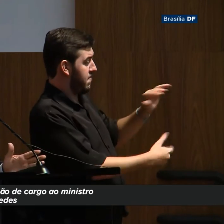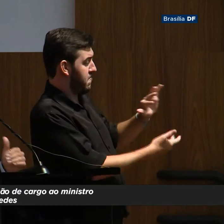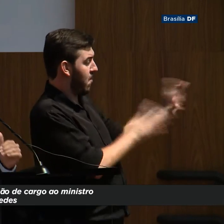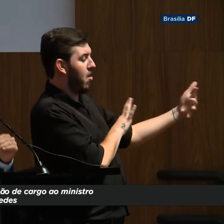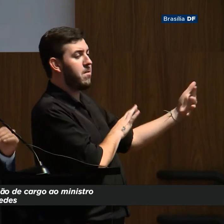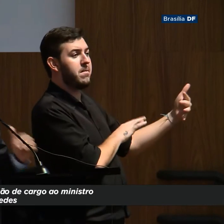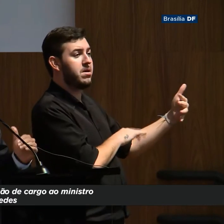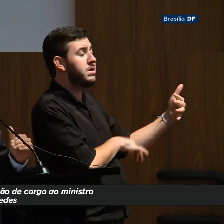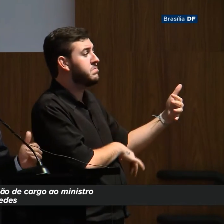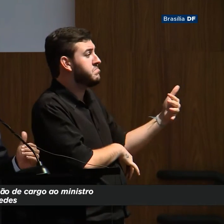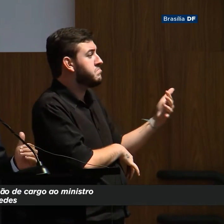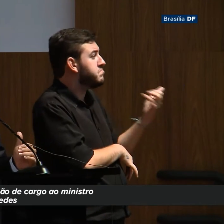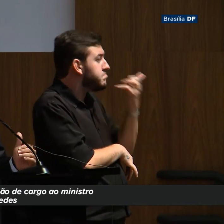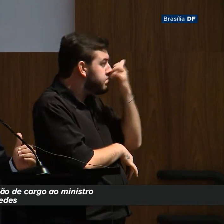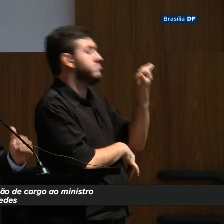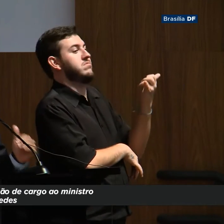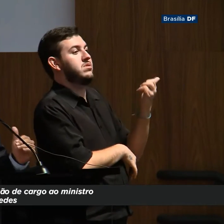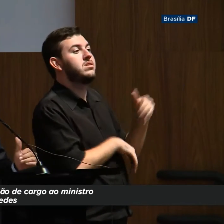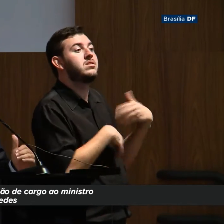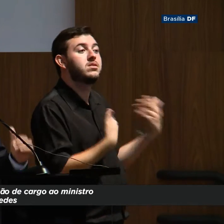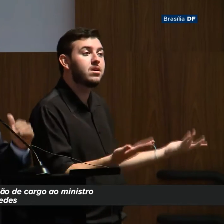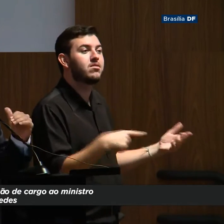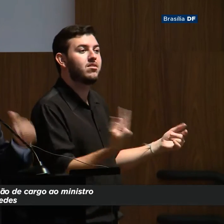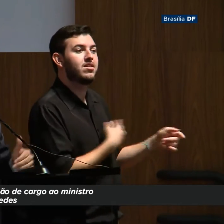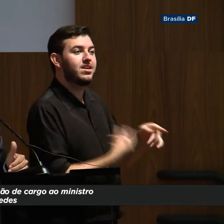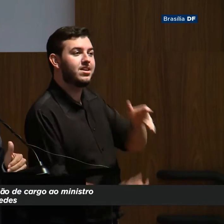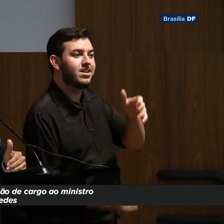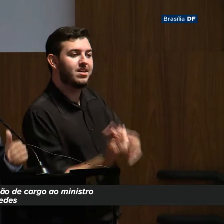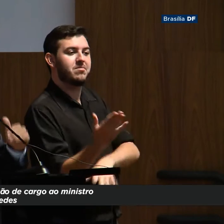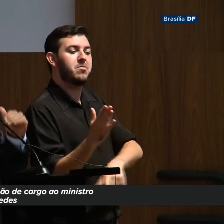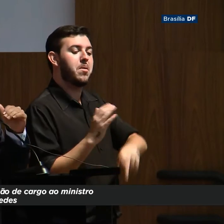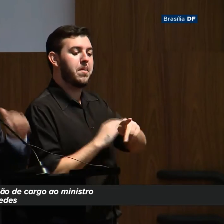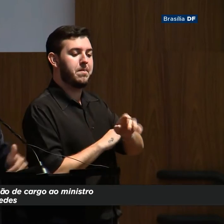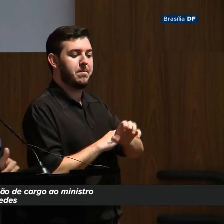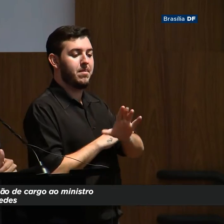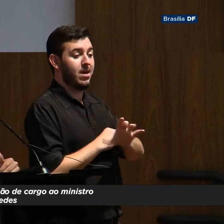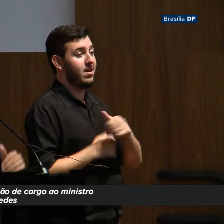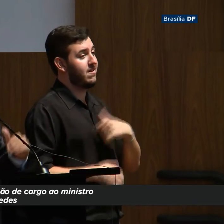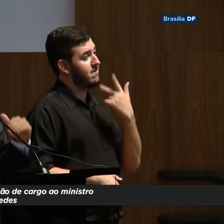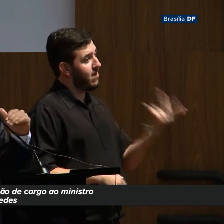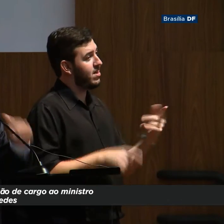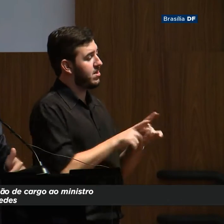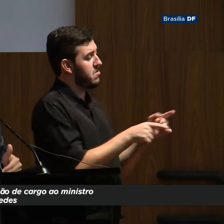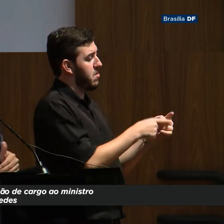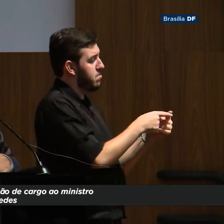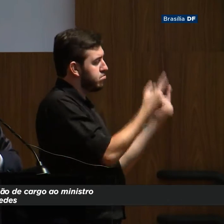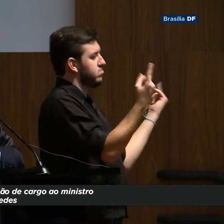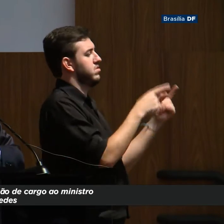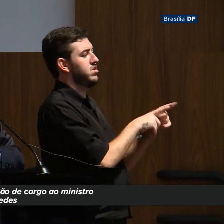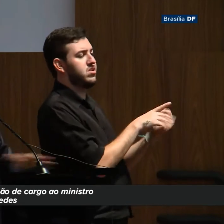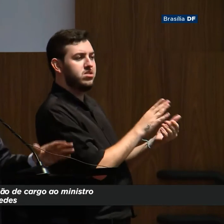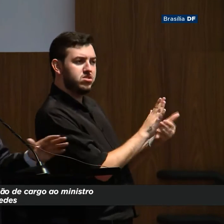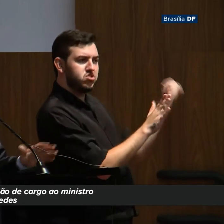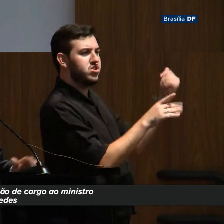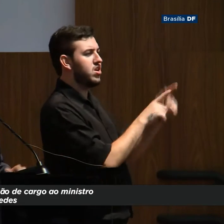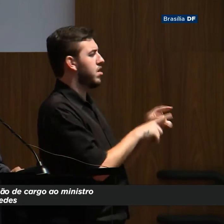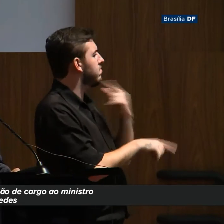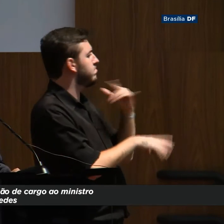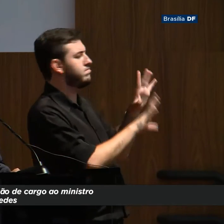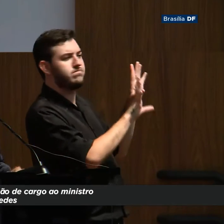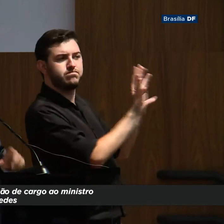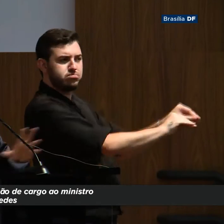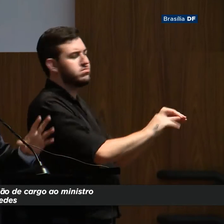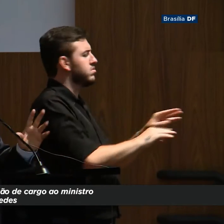funcionarem, você tem que lançar uma PEC dizendo o seguinte, vamos desobrigar, desvincular e desindexar todas as